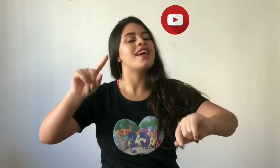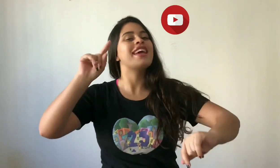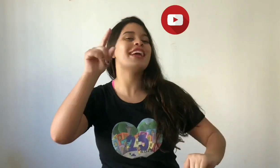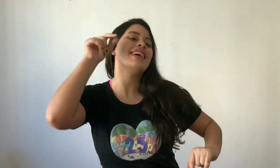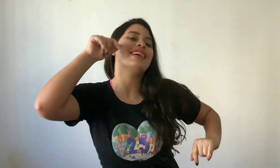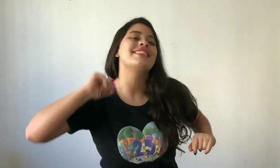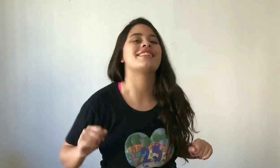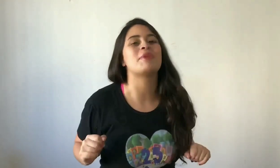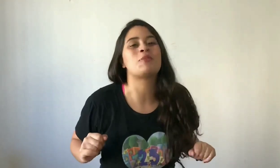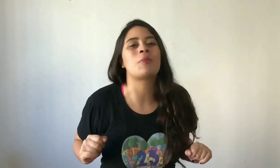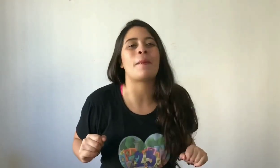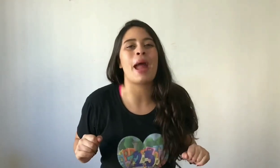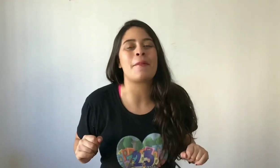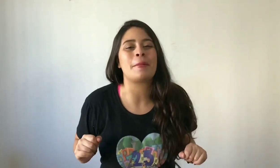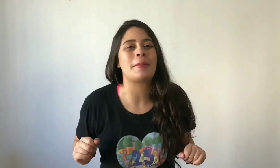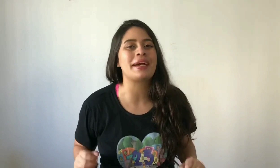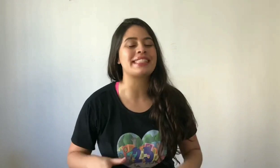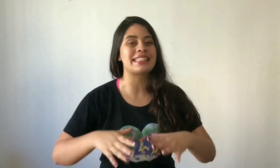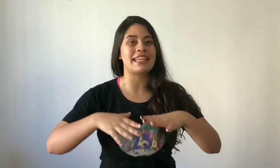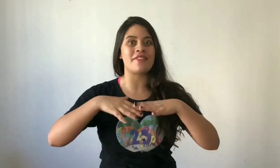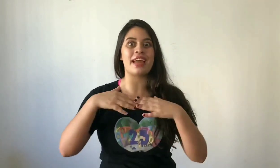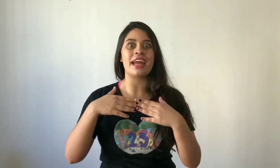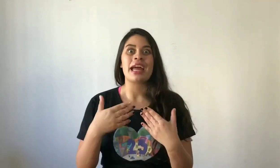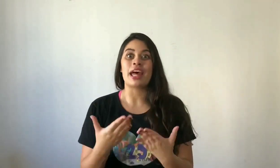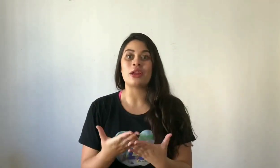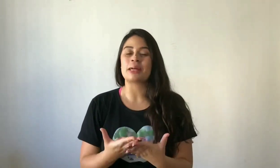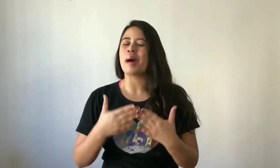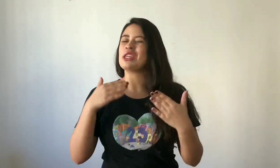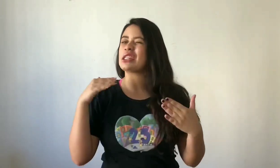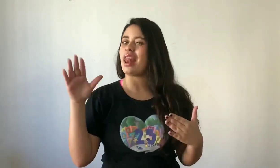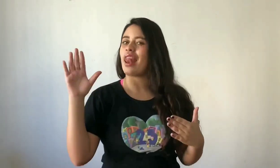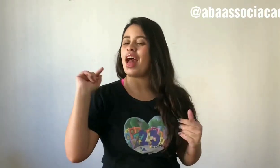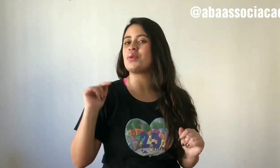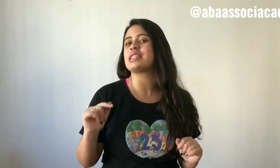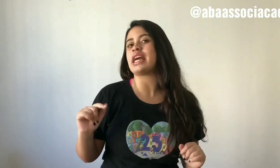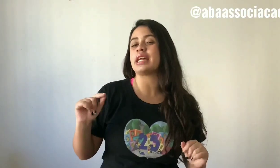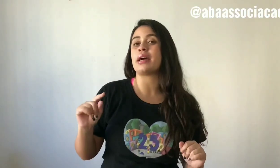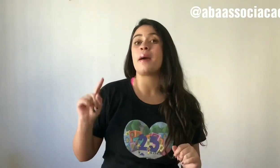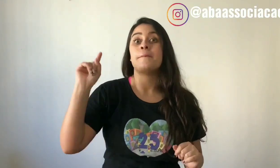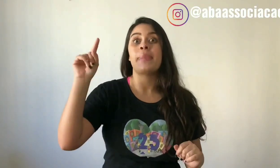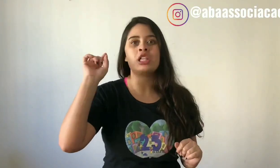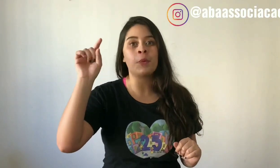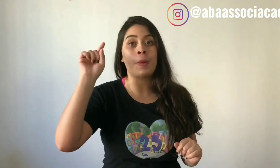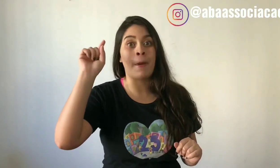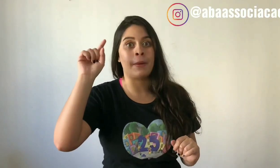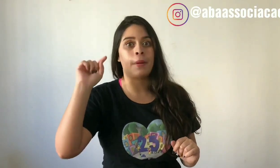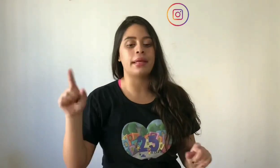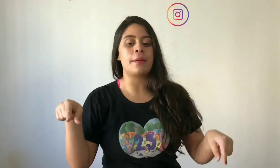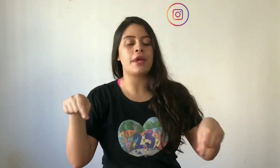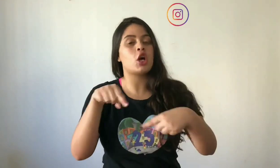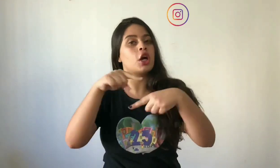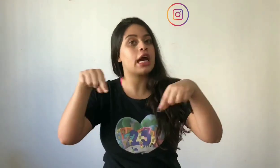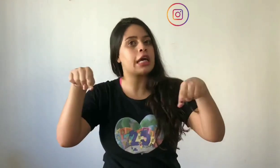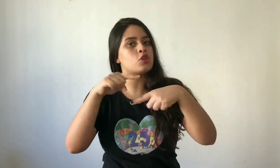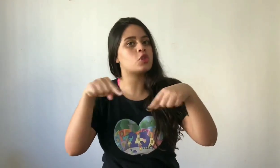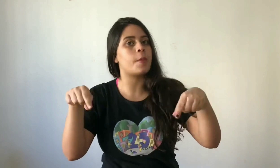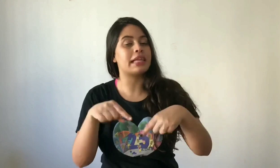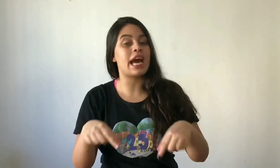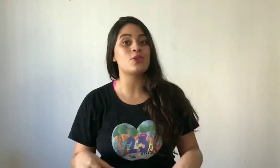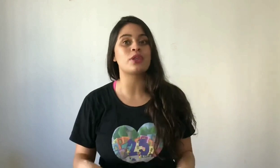E se pedir para o papai e para a mamãe se inscrever na nossa página lá no Instagram. Pede para o papai e para a mamãe também colocar aqui nos comentários o